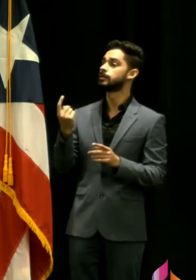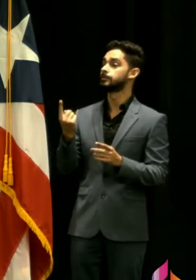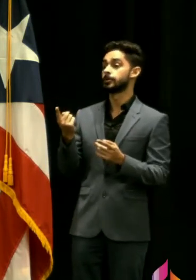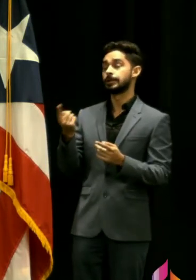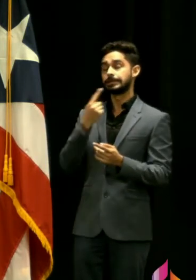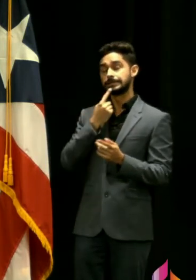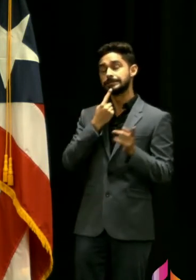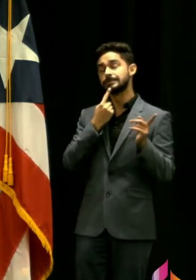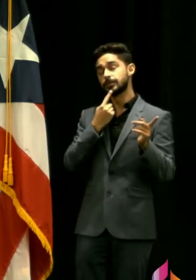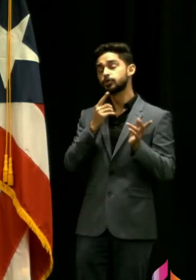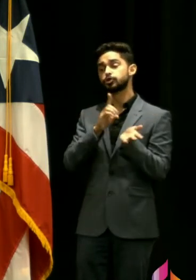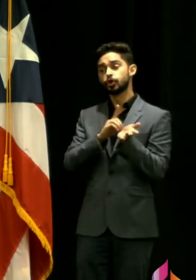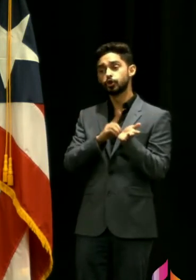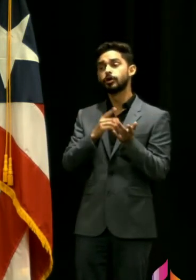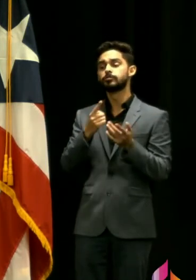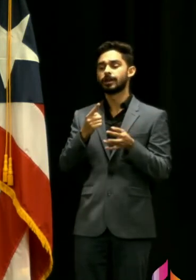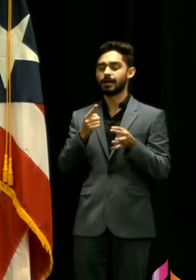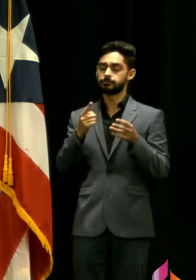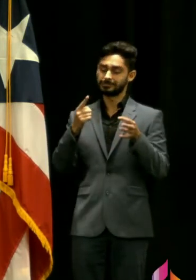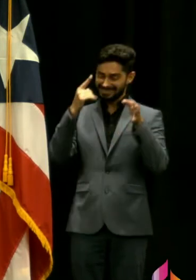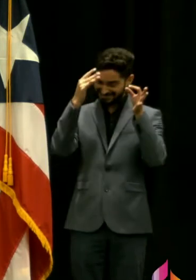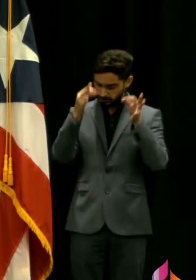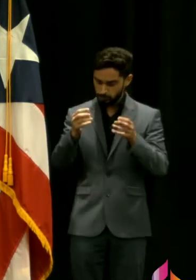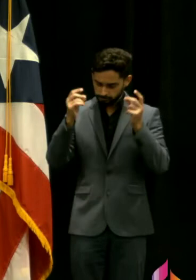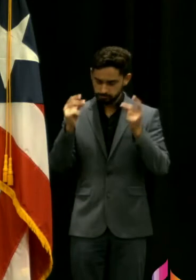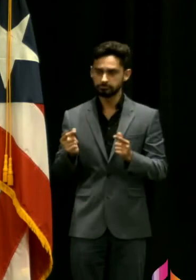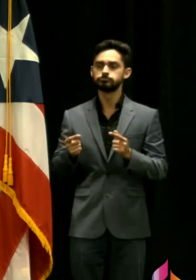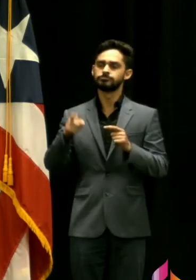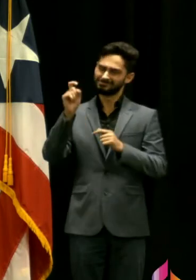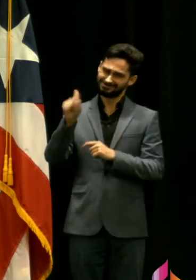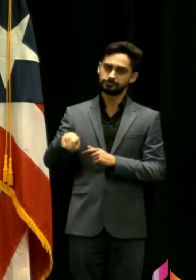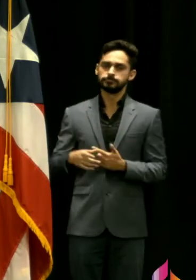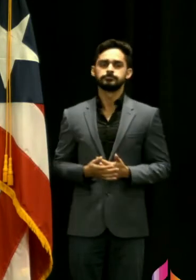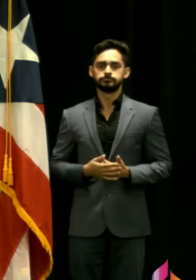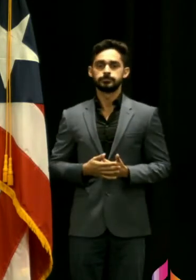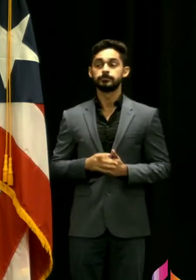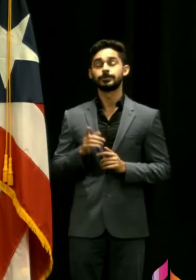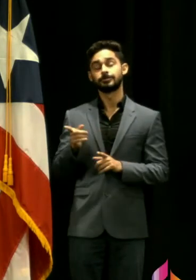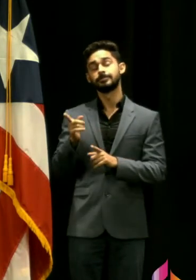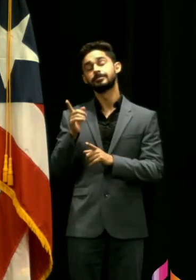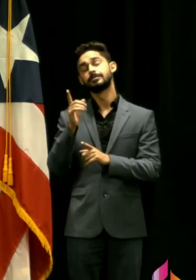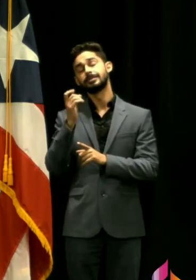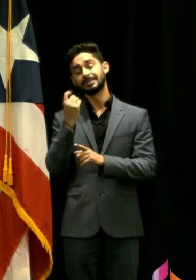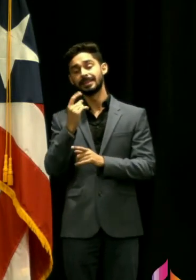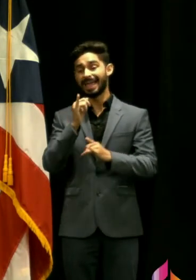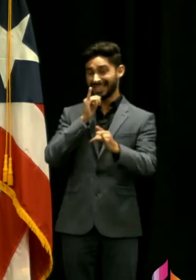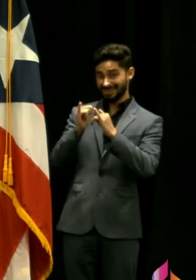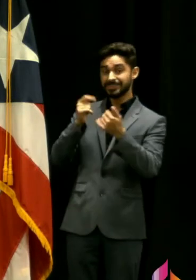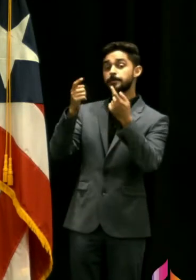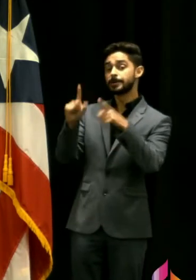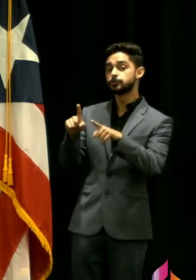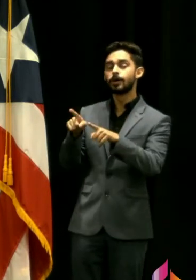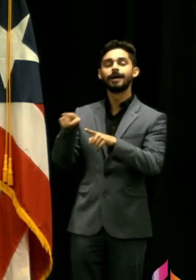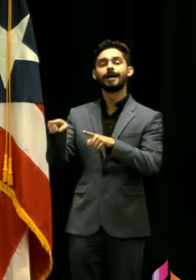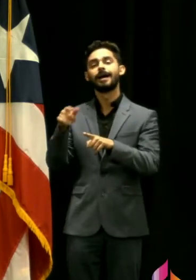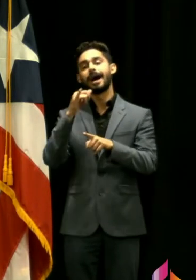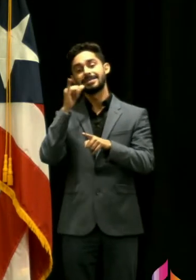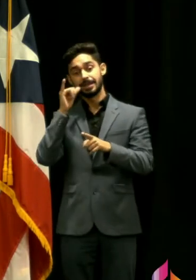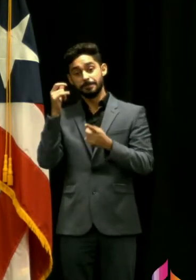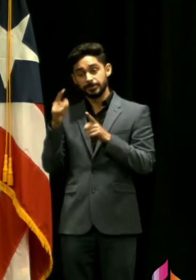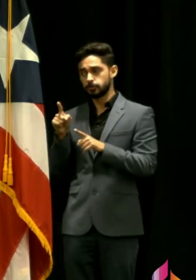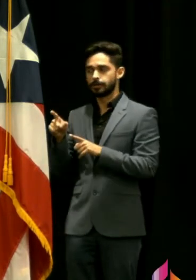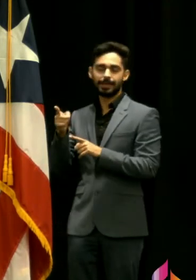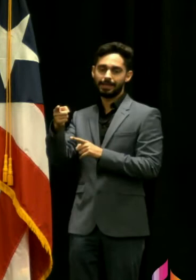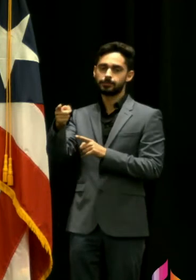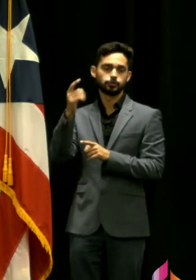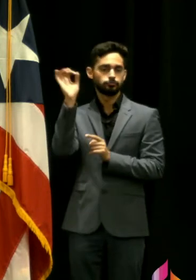inmediata porque se acaba de tomar una acción inmediata hoy que él desconocía cuando se le entrevistó ayer y